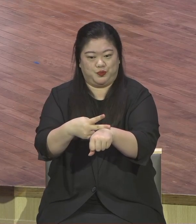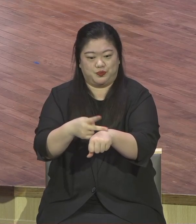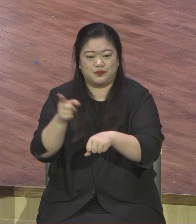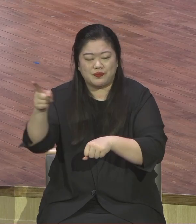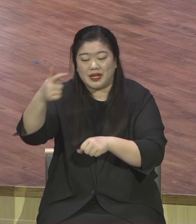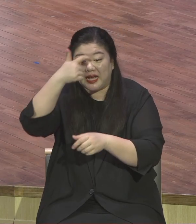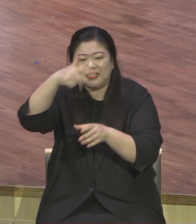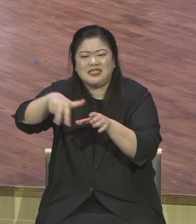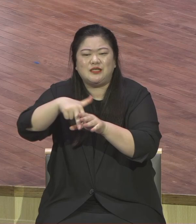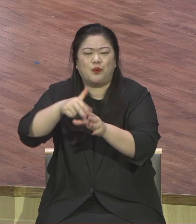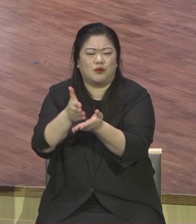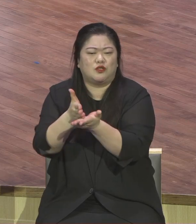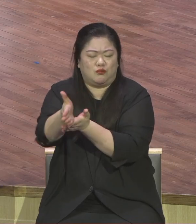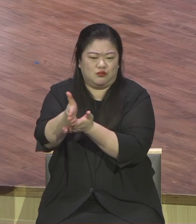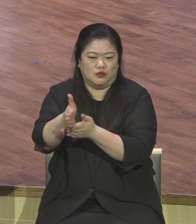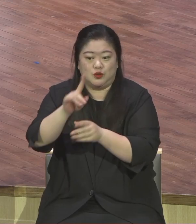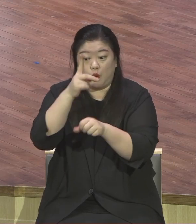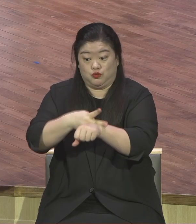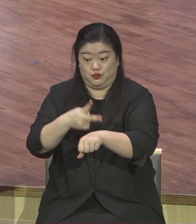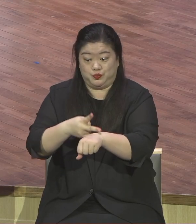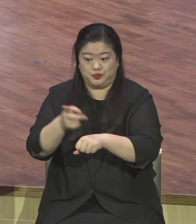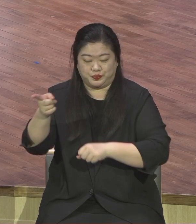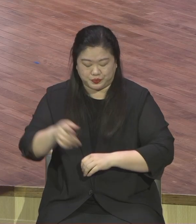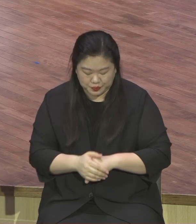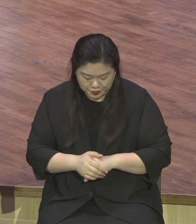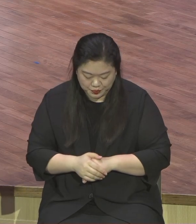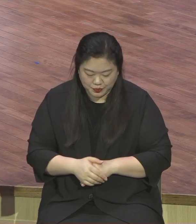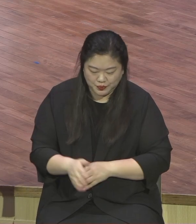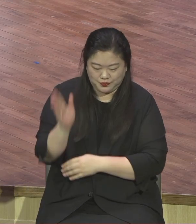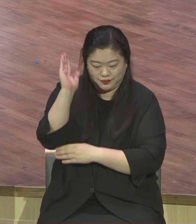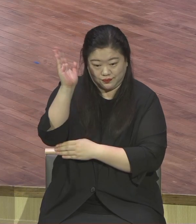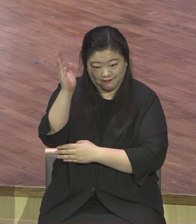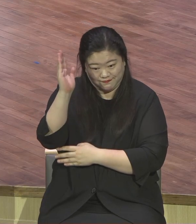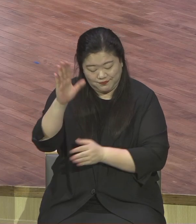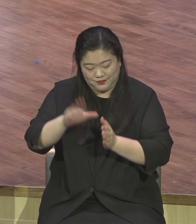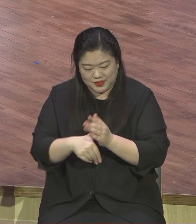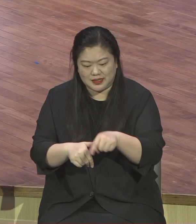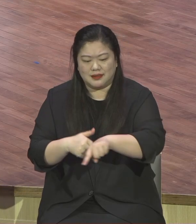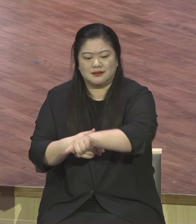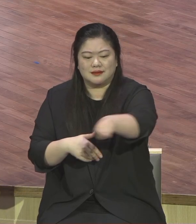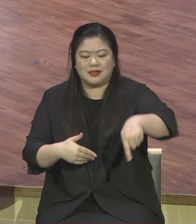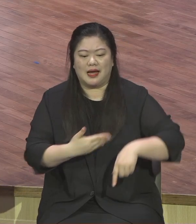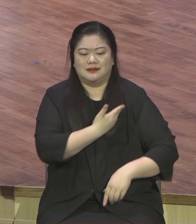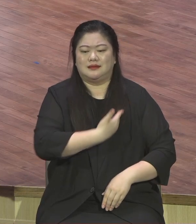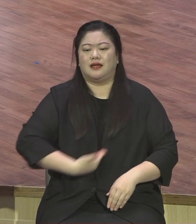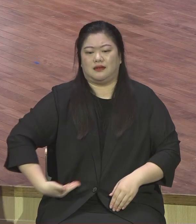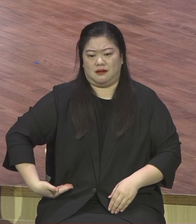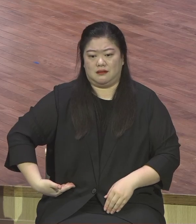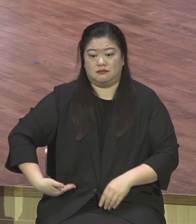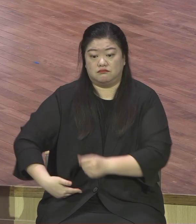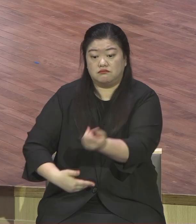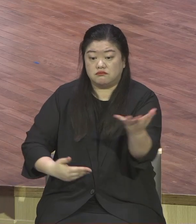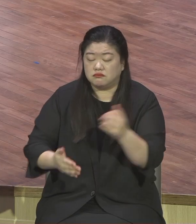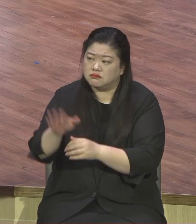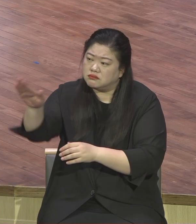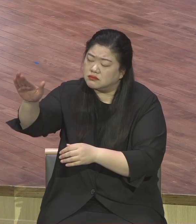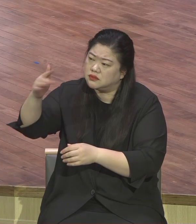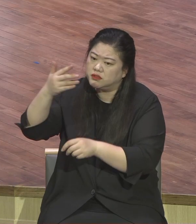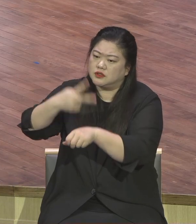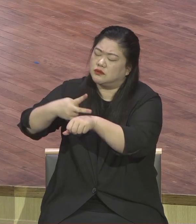이 교수가 제자들이 이런 질문이 교수에게 질문했습니다 제자들이 교수님이 가르치는 성경에